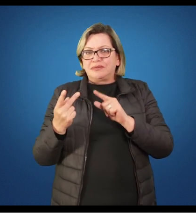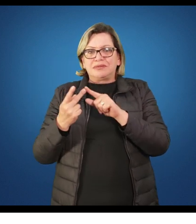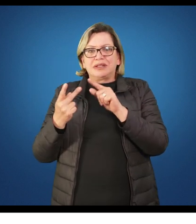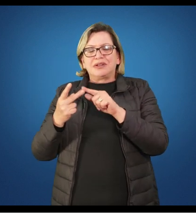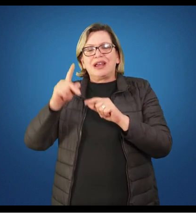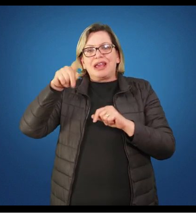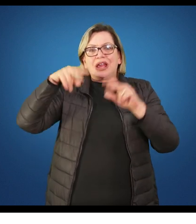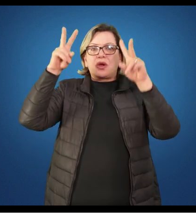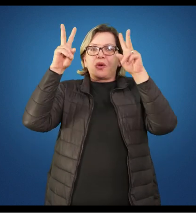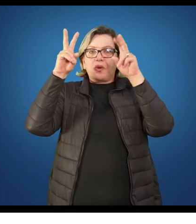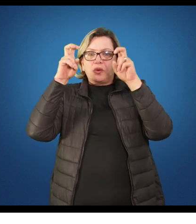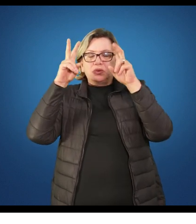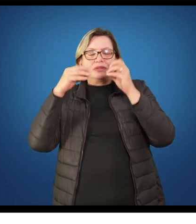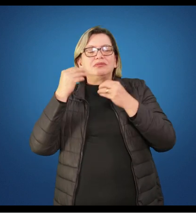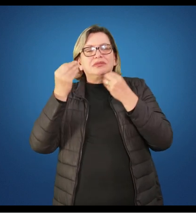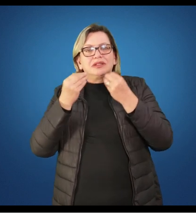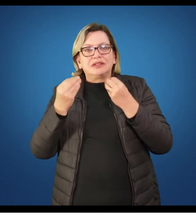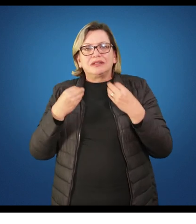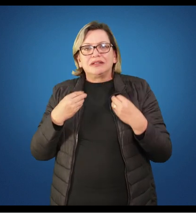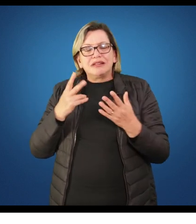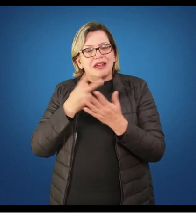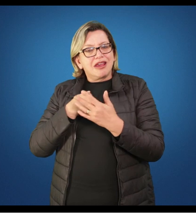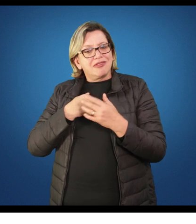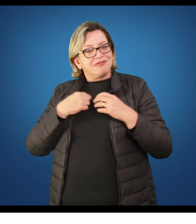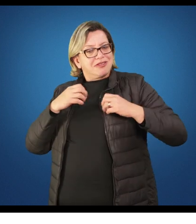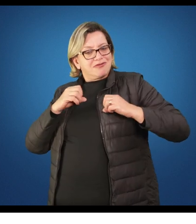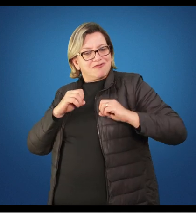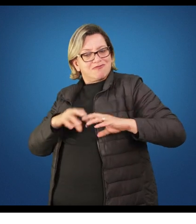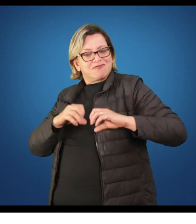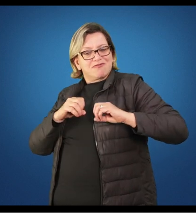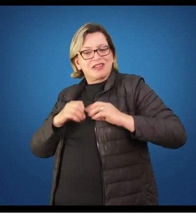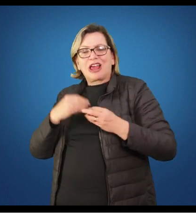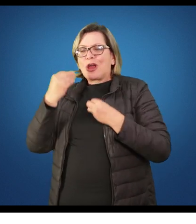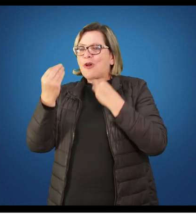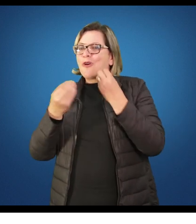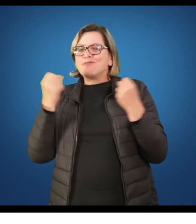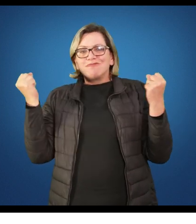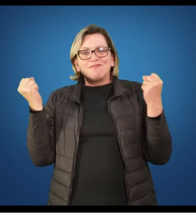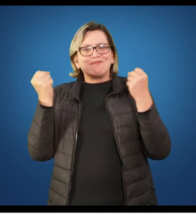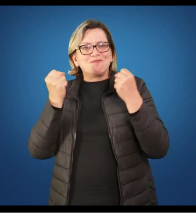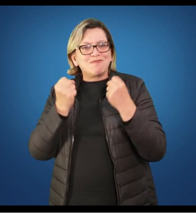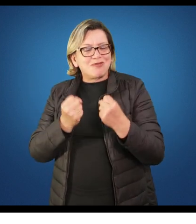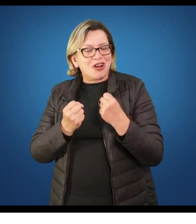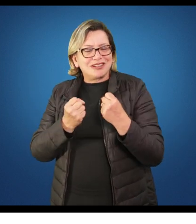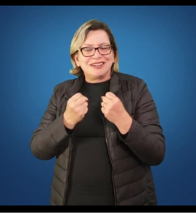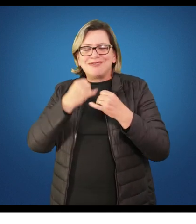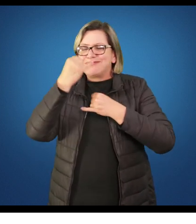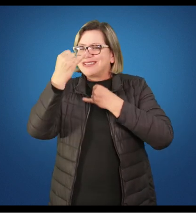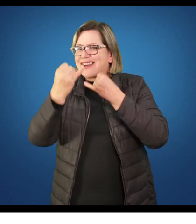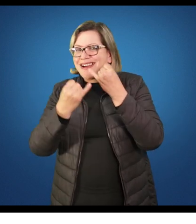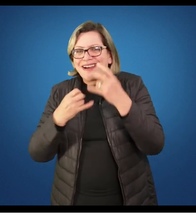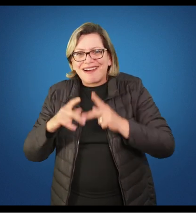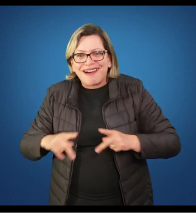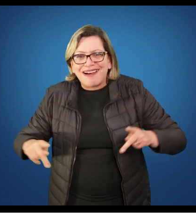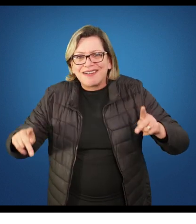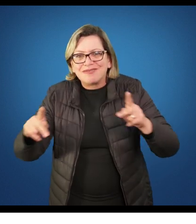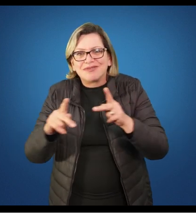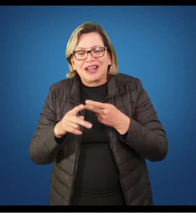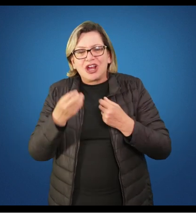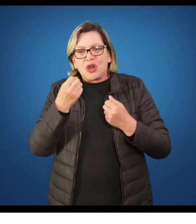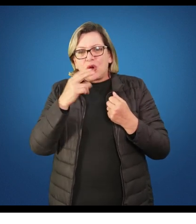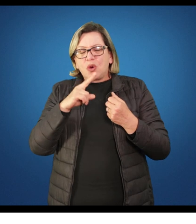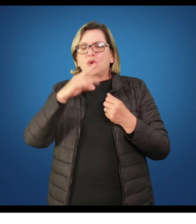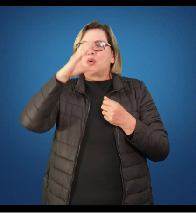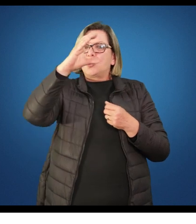conteúdo e daí eu vou oferecer para a criança o máximo de possibilidades, sejam de jogos populares, sejam de jogos